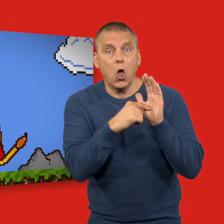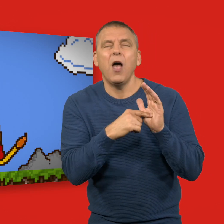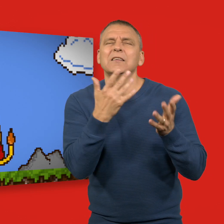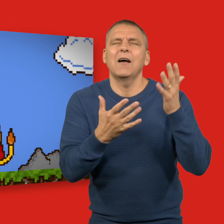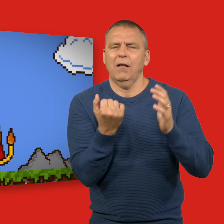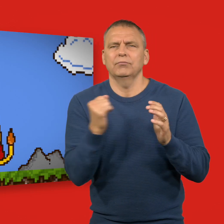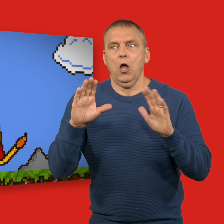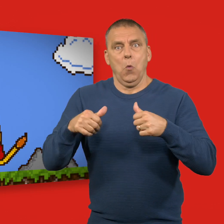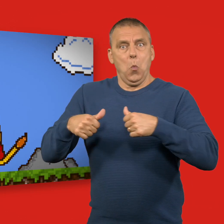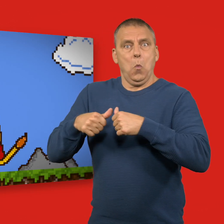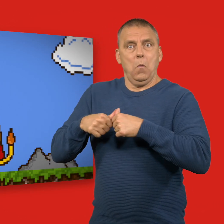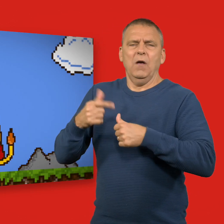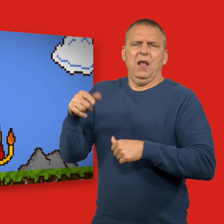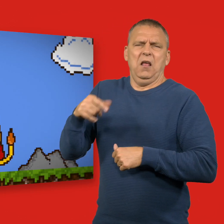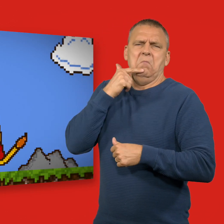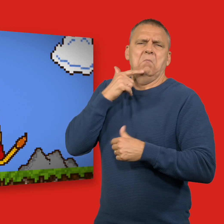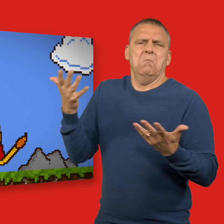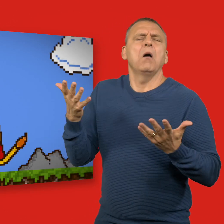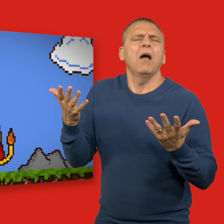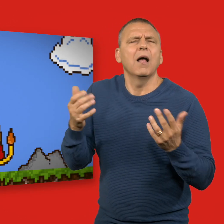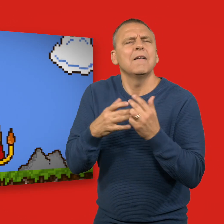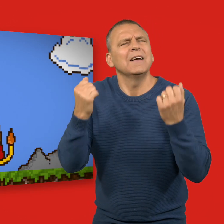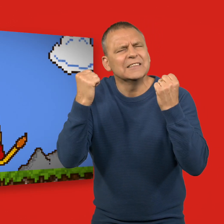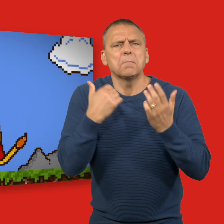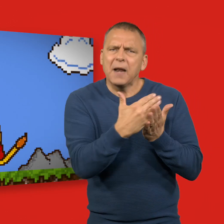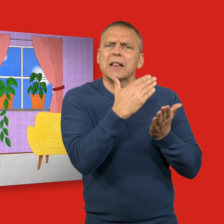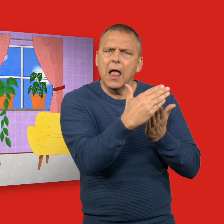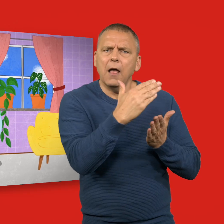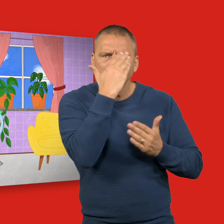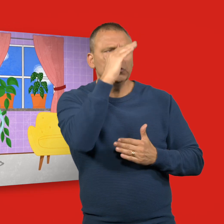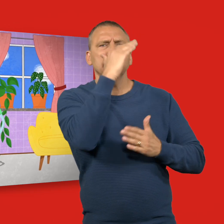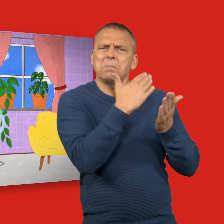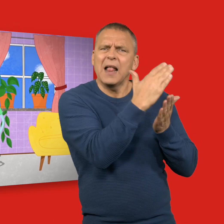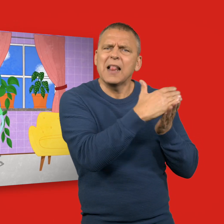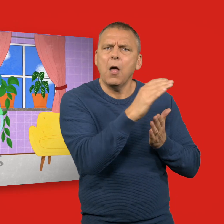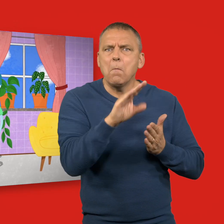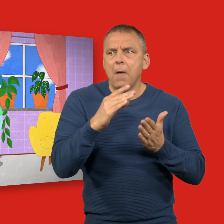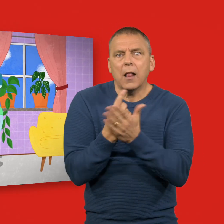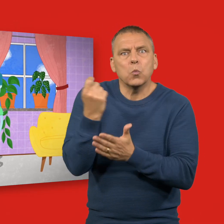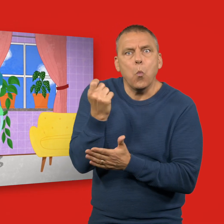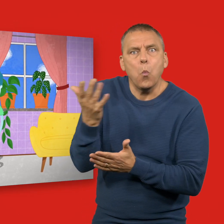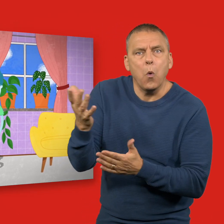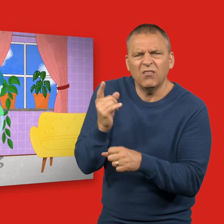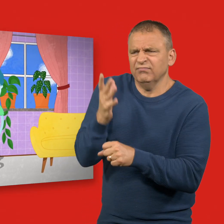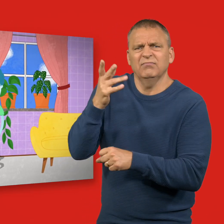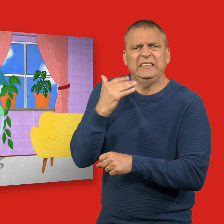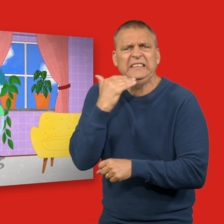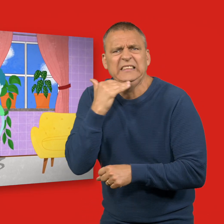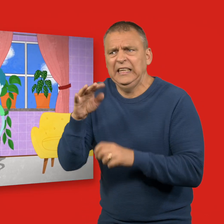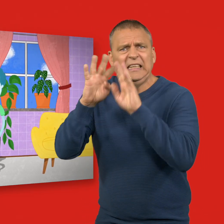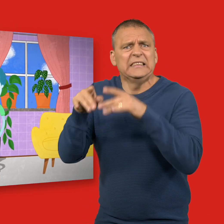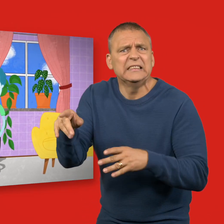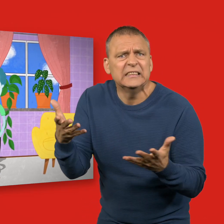lagen än att bryta mot något man lovat. Därför är det jätteviktigt att berätta för en vuxen om det händer något läskigt eller